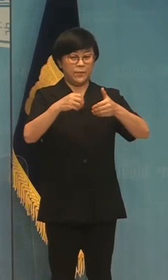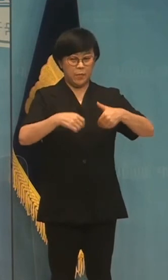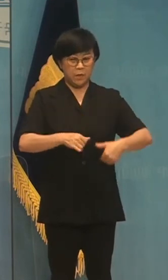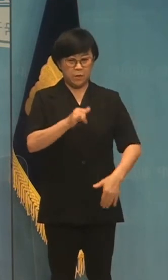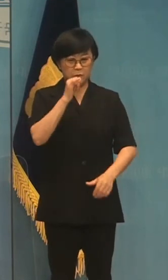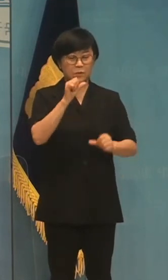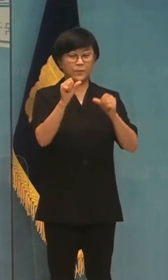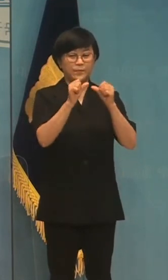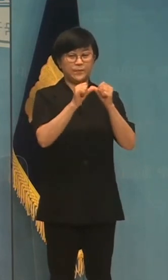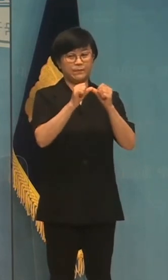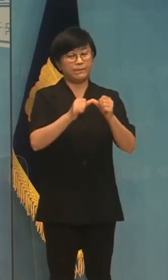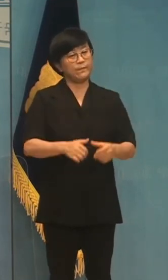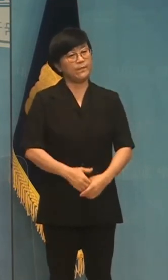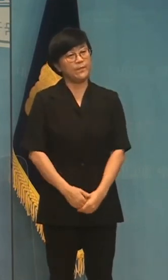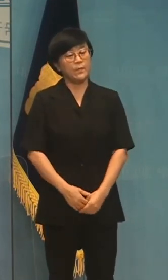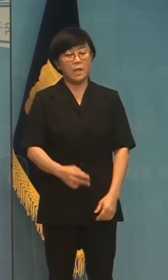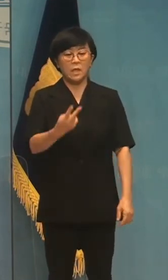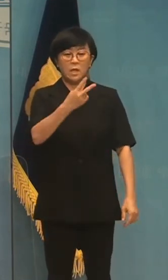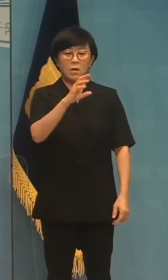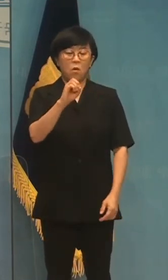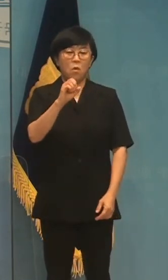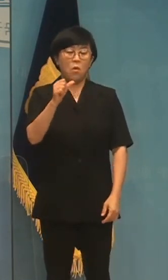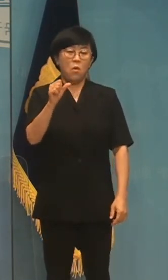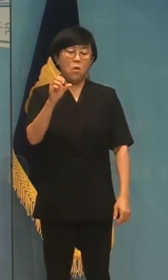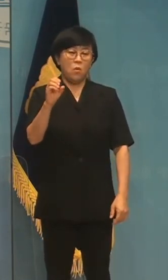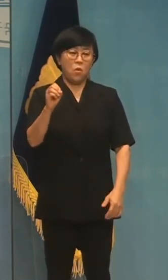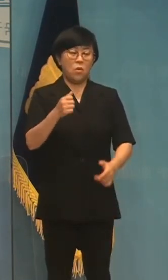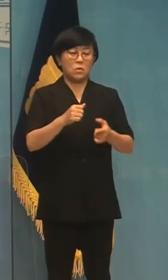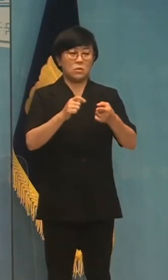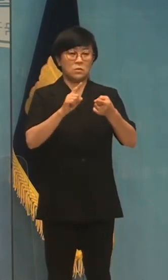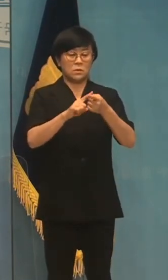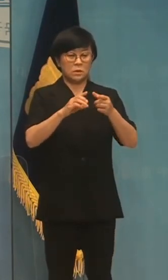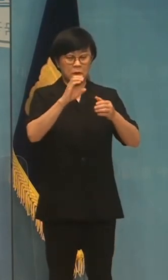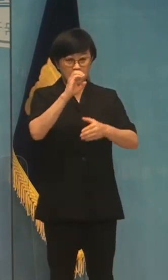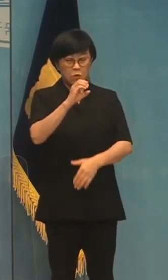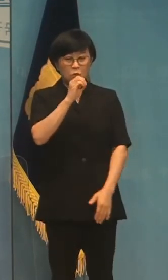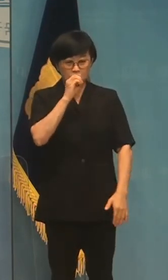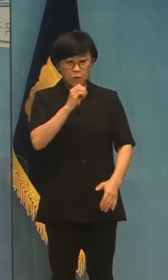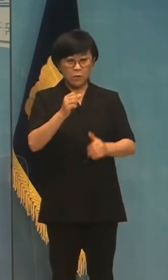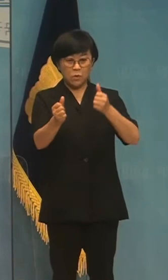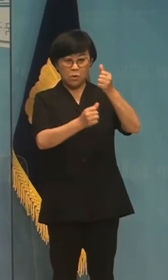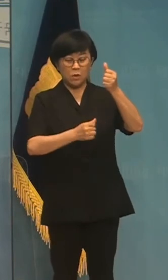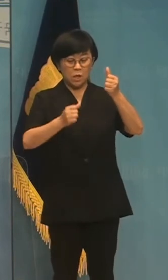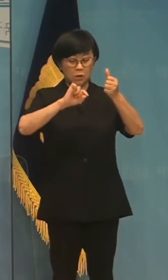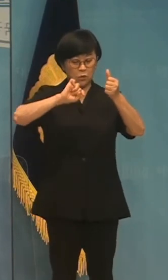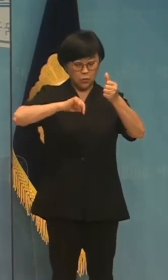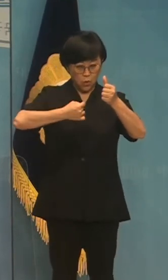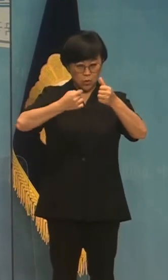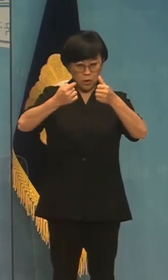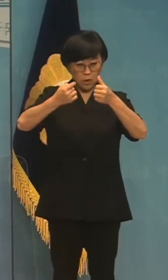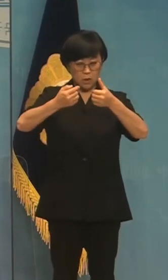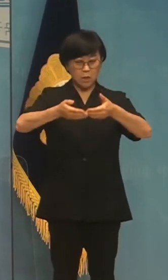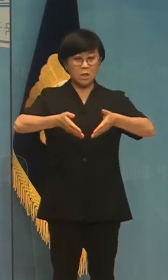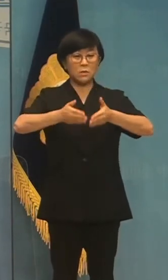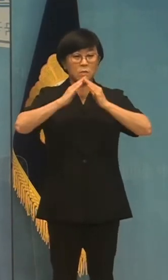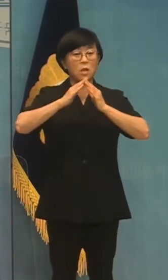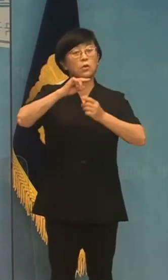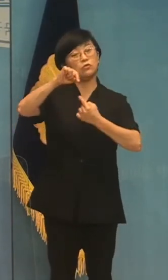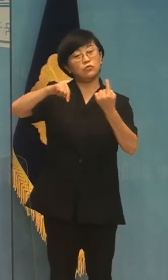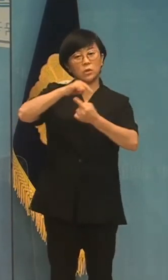다섯째, 2050년 탄소중립위원회를 독립적인 위원회로 운영해야 합니다.